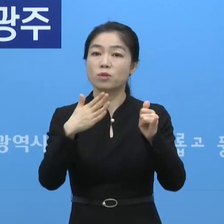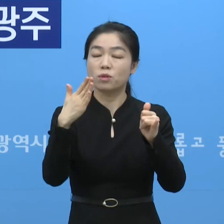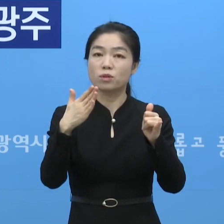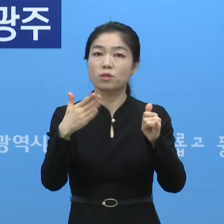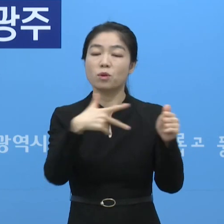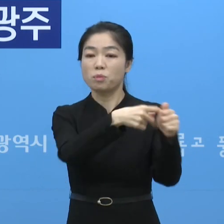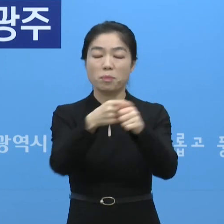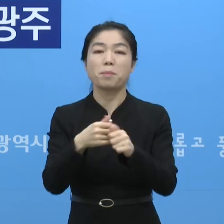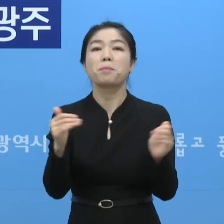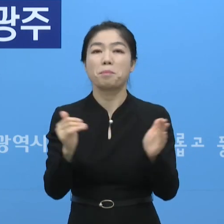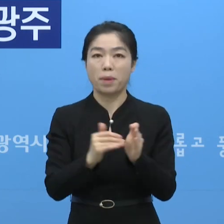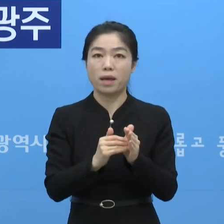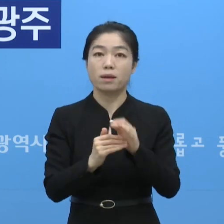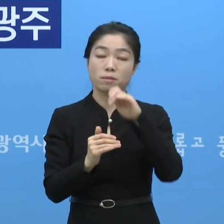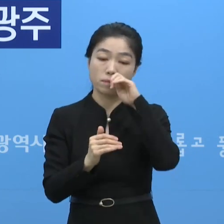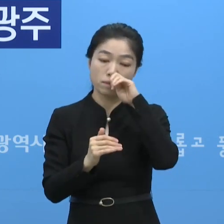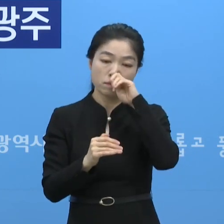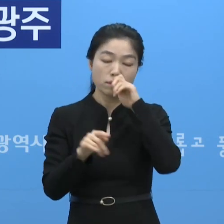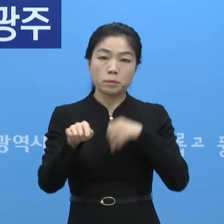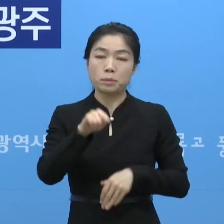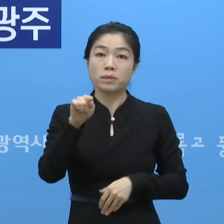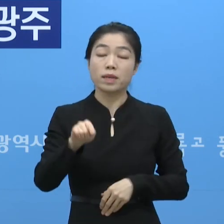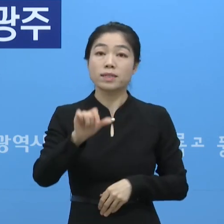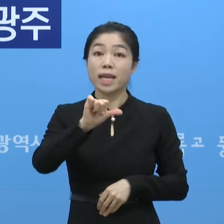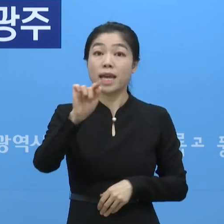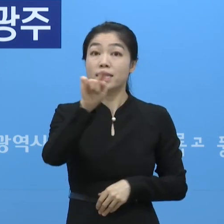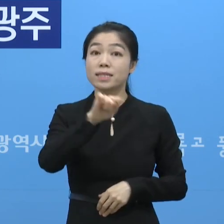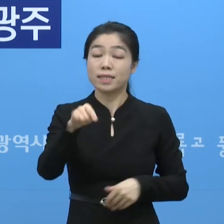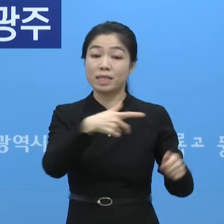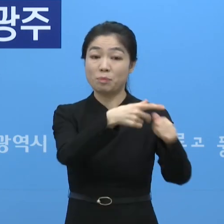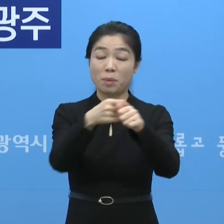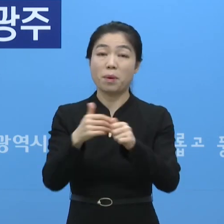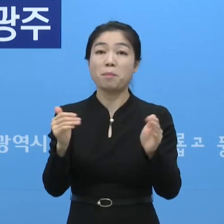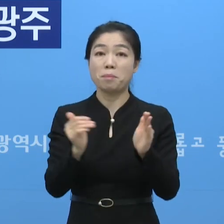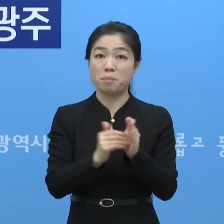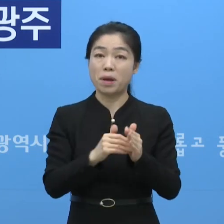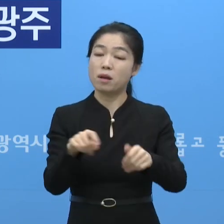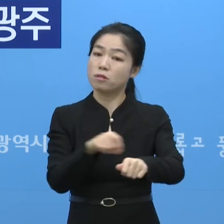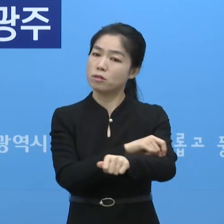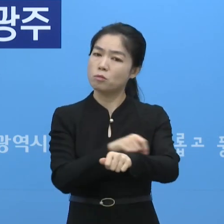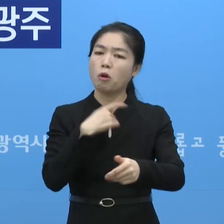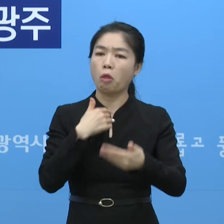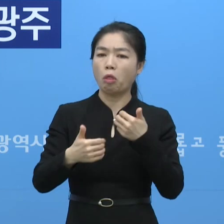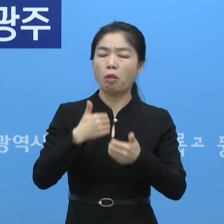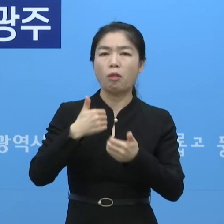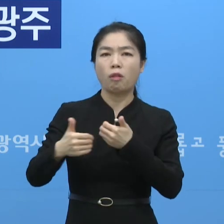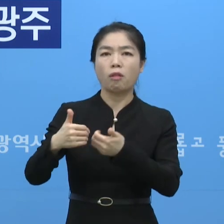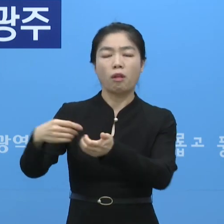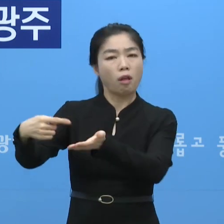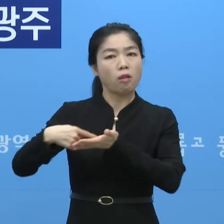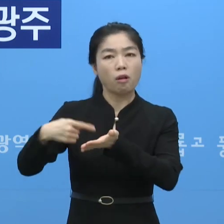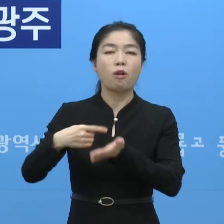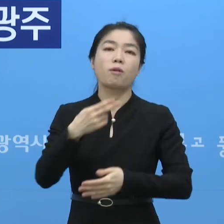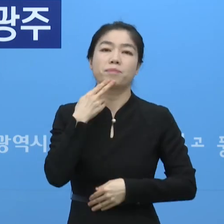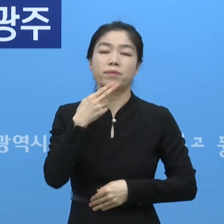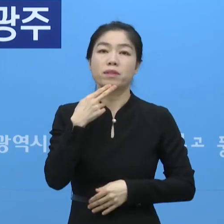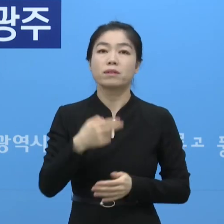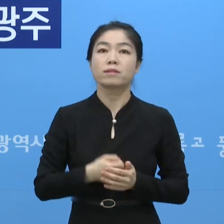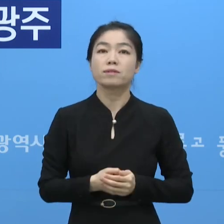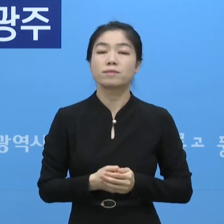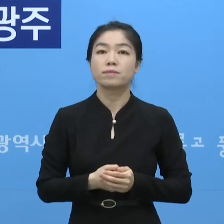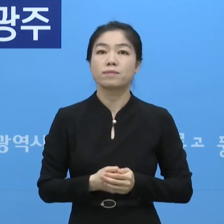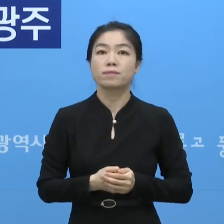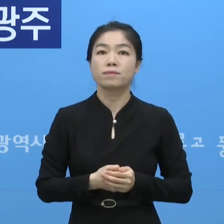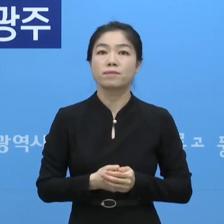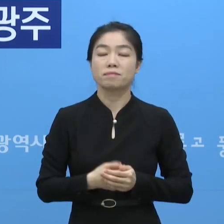검사 접종 진행했습니다. 여기서도 아스트라제네카가 접종하셨는데 특별한 이상반응 추가로 접수된 사항은 없었습니다.